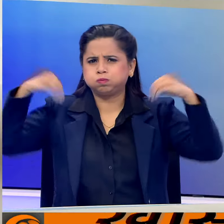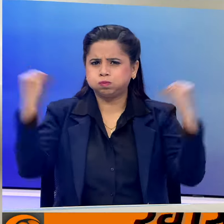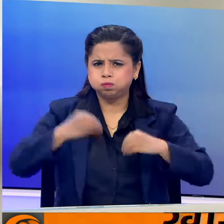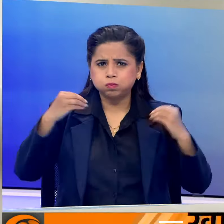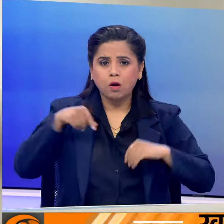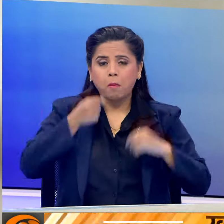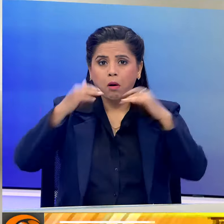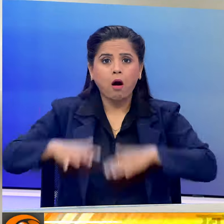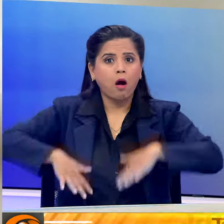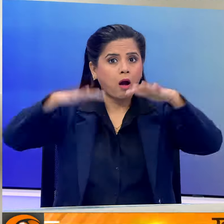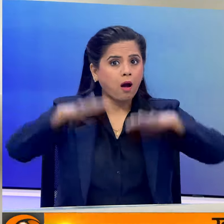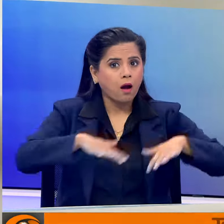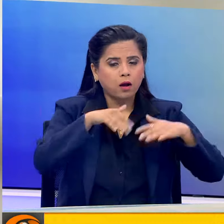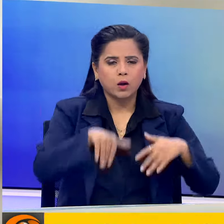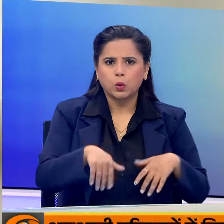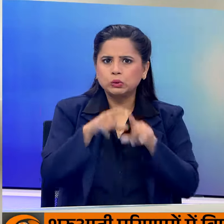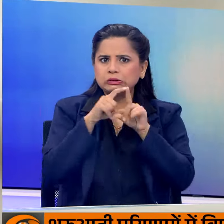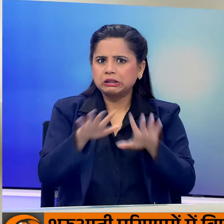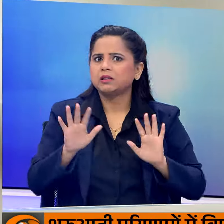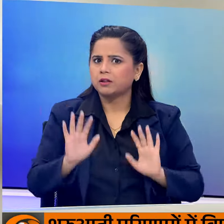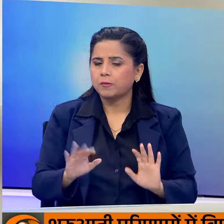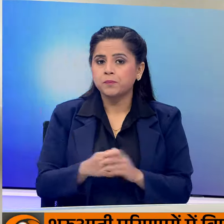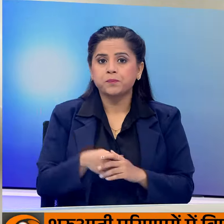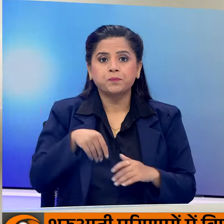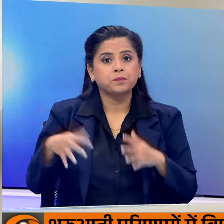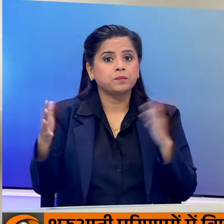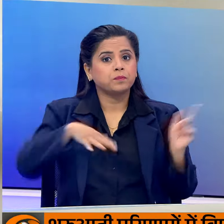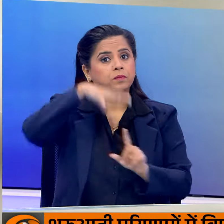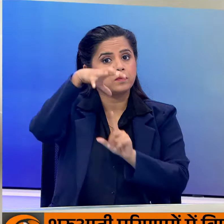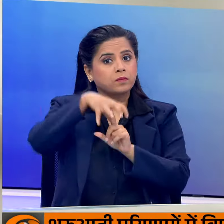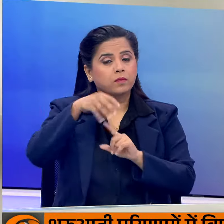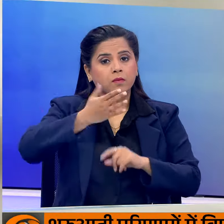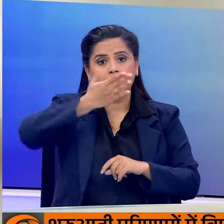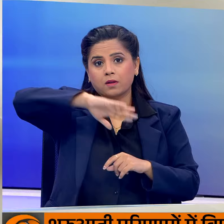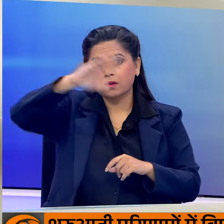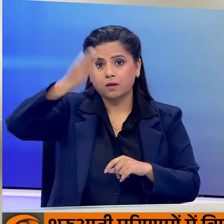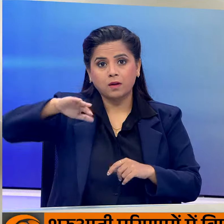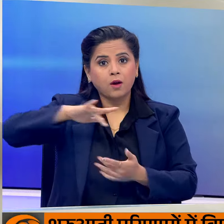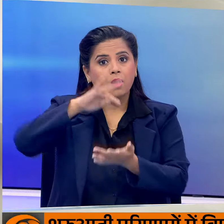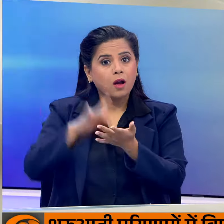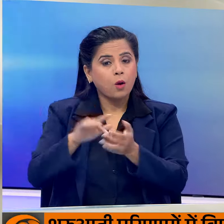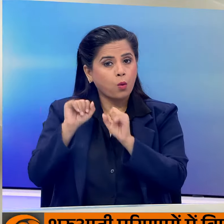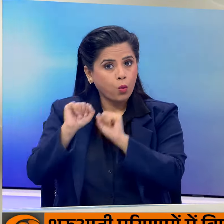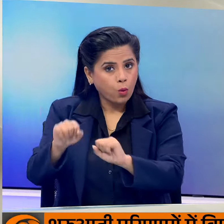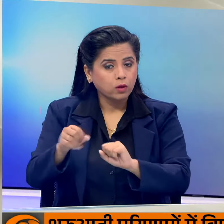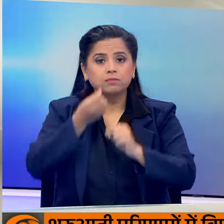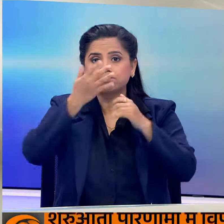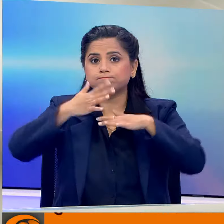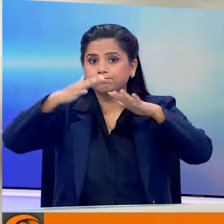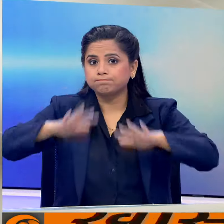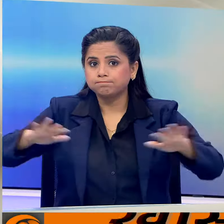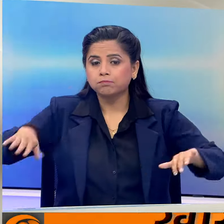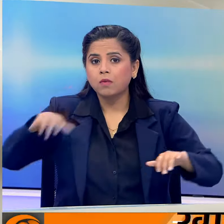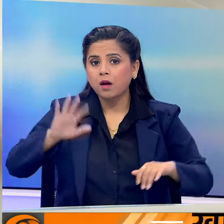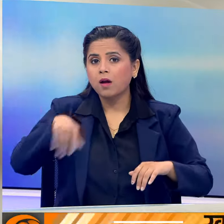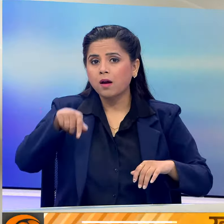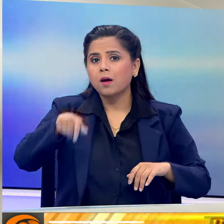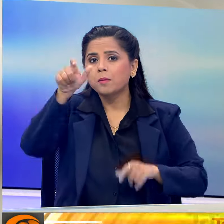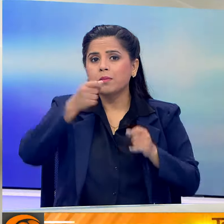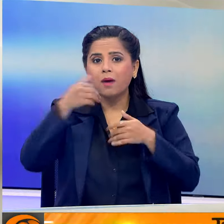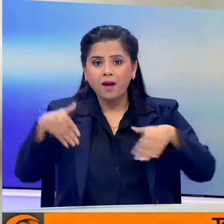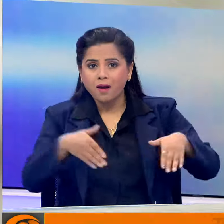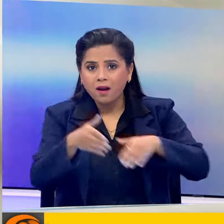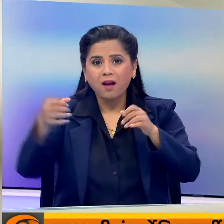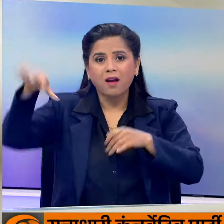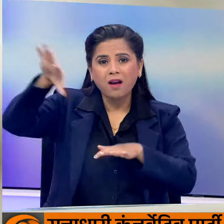बार के हालात गंभीन है मौसमे भागने पहाड़ी इलाकों के साथ ही समुद्र इलाके में लोगों को नदियों और